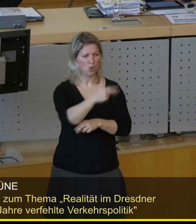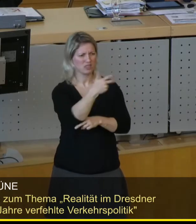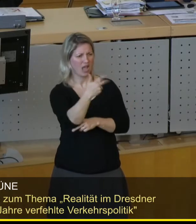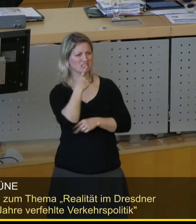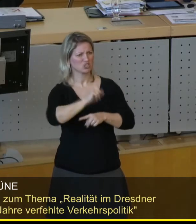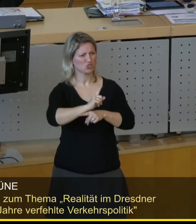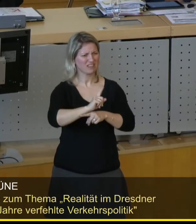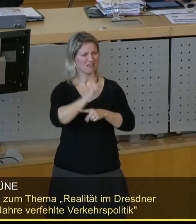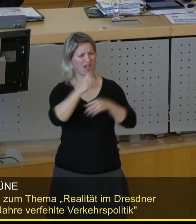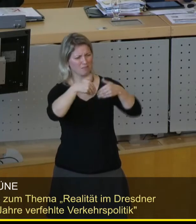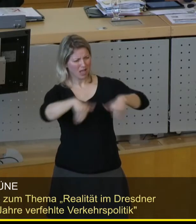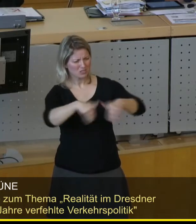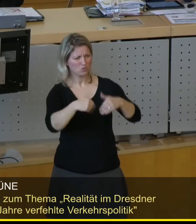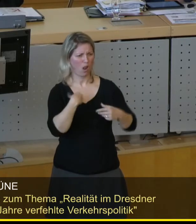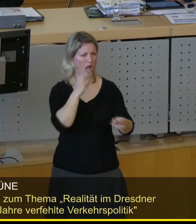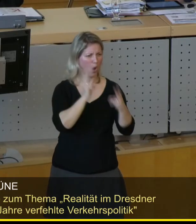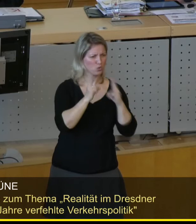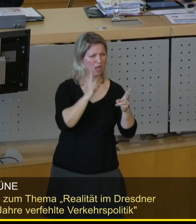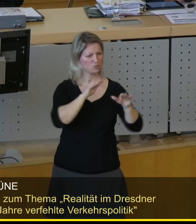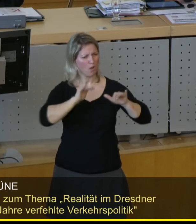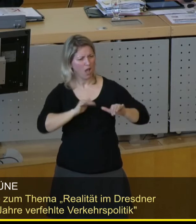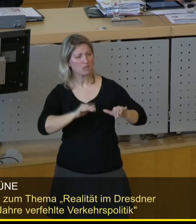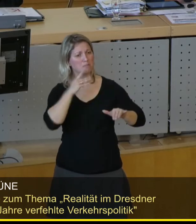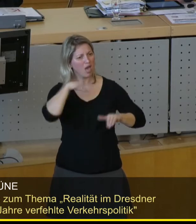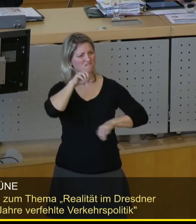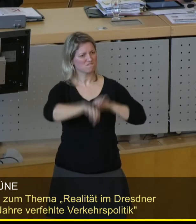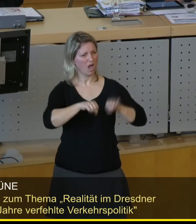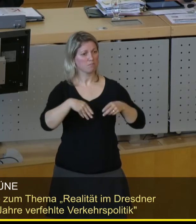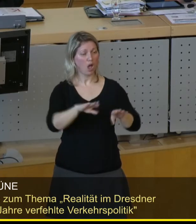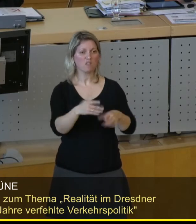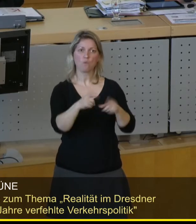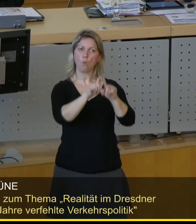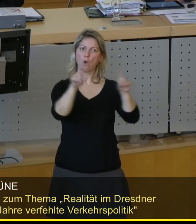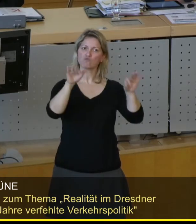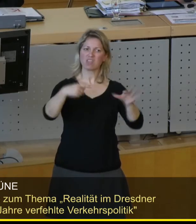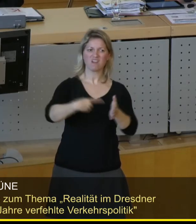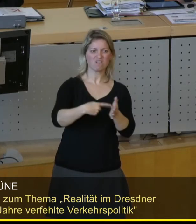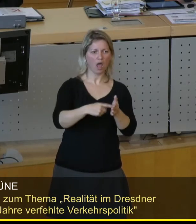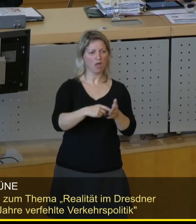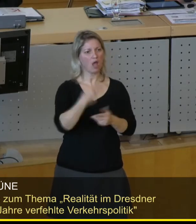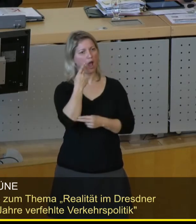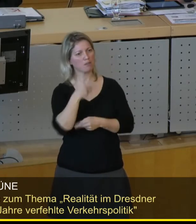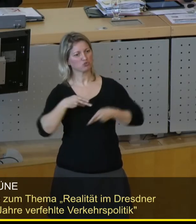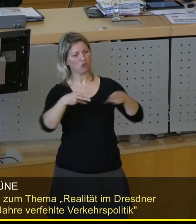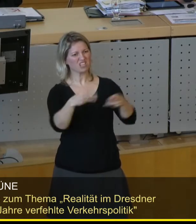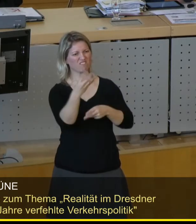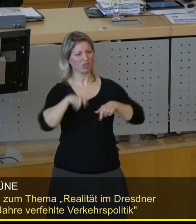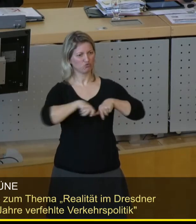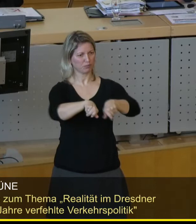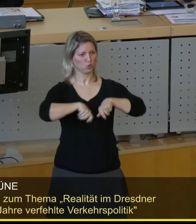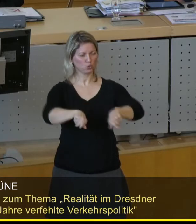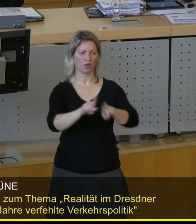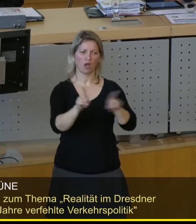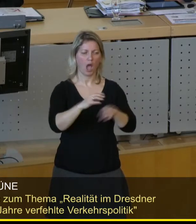Geschwindigkeitsbegrenzung, Autobahn, Radwege bauen. Da stand nicht vierspurige Albertstraße. Da stand auch nicht vierspurige